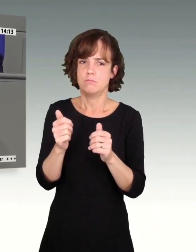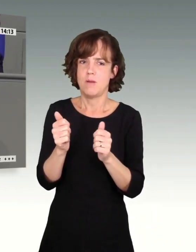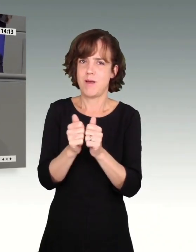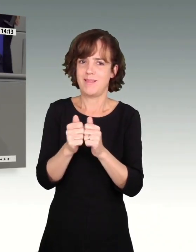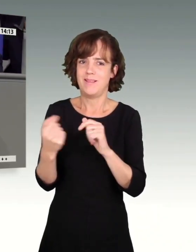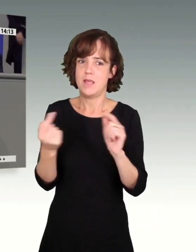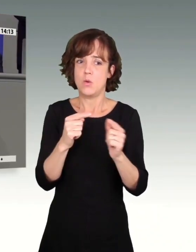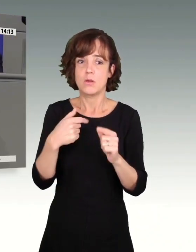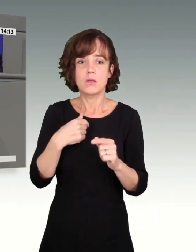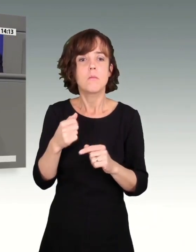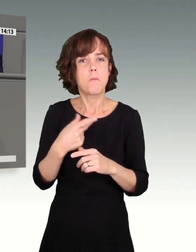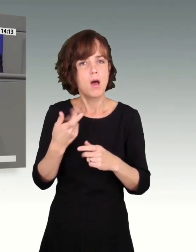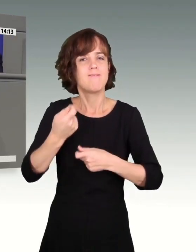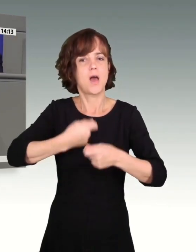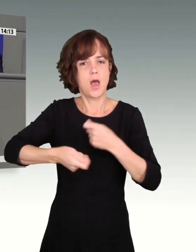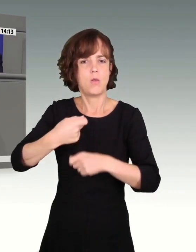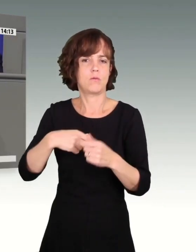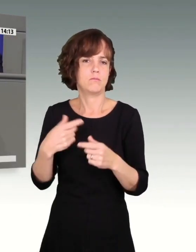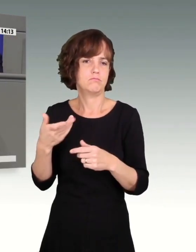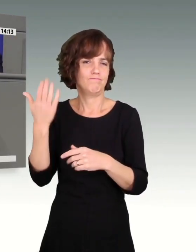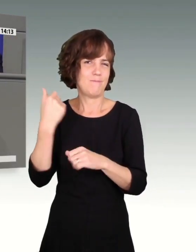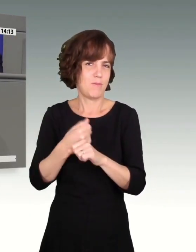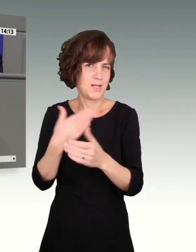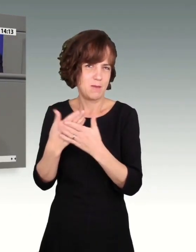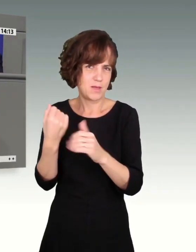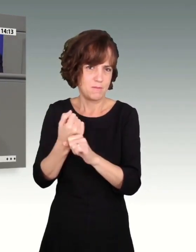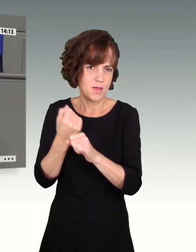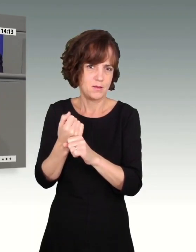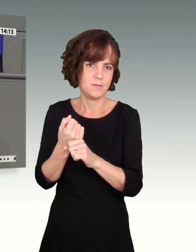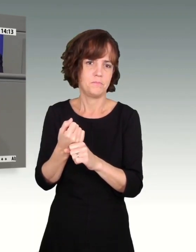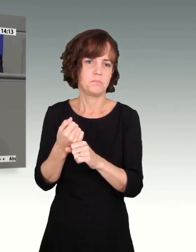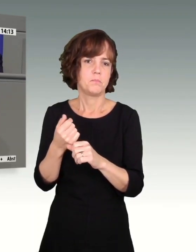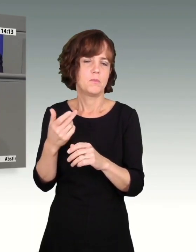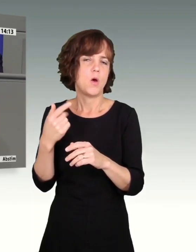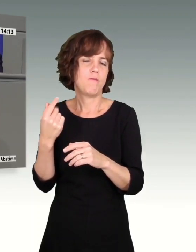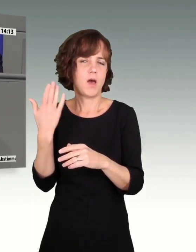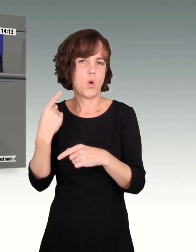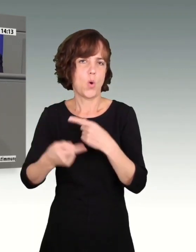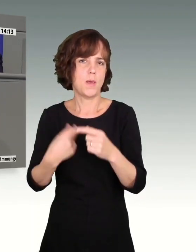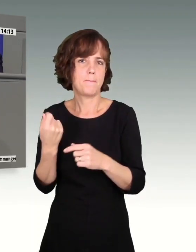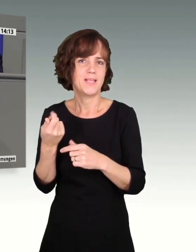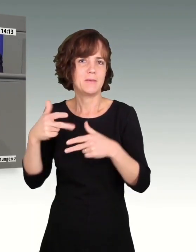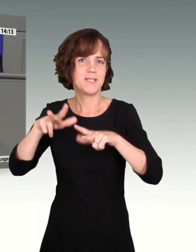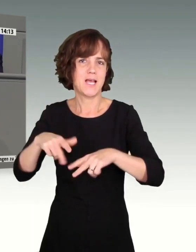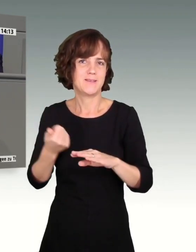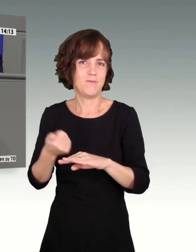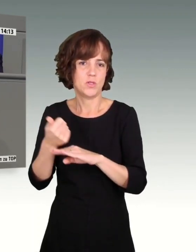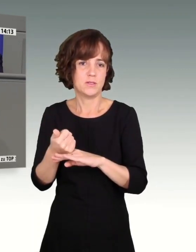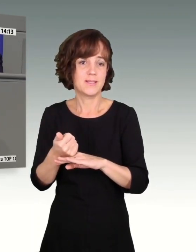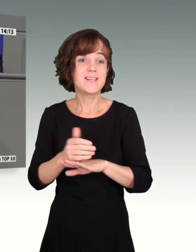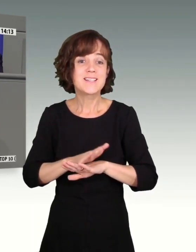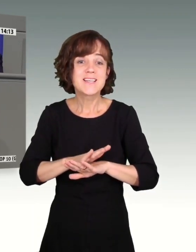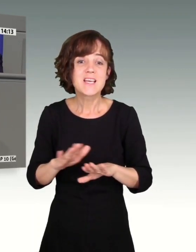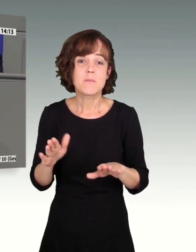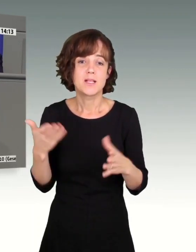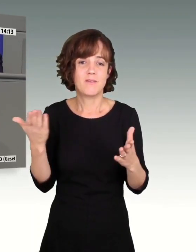jahrelang geführt mit meinem Arbeitgeber als Betriebsratsvorsitzender. Es ist nie so gewesen, dass eine Seite aufsteht, wie jetzt im Sommer bei der